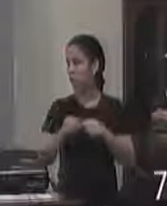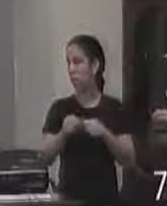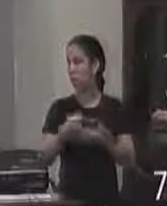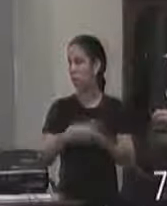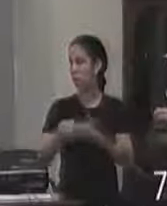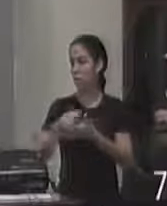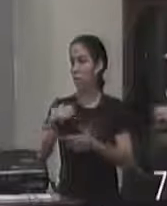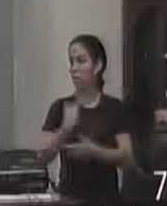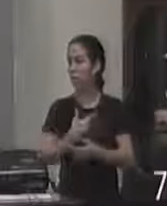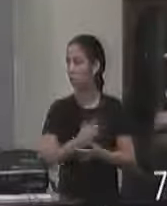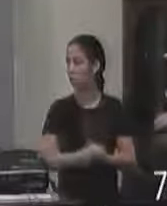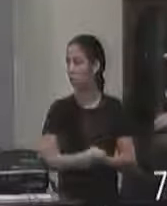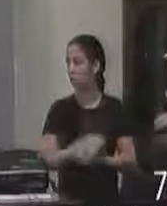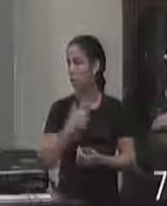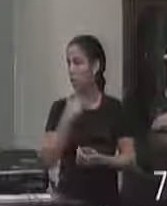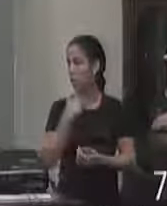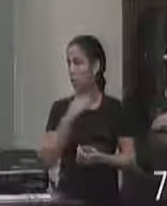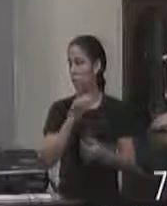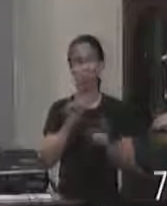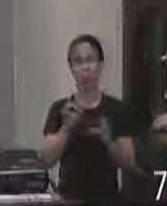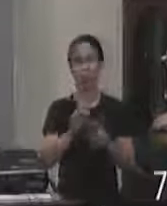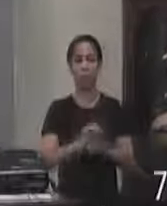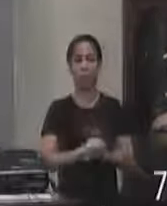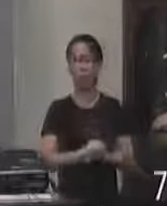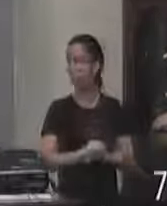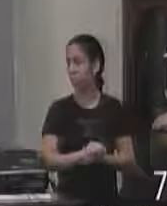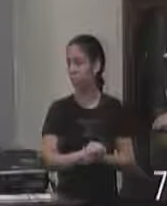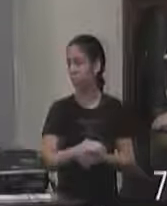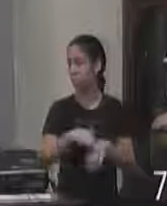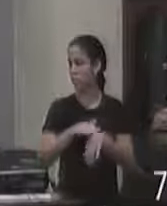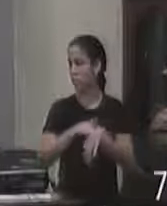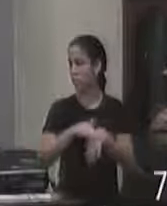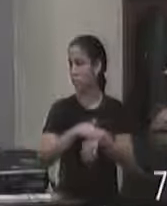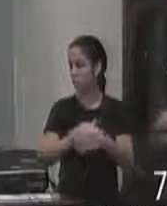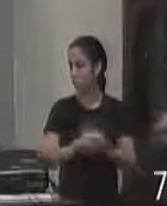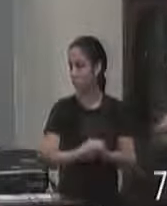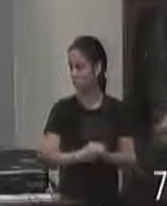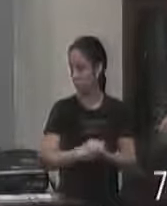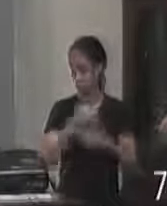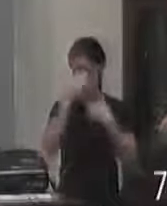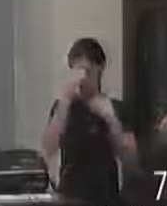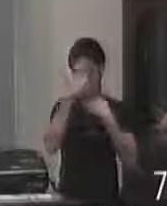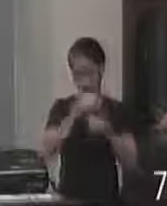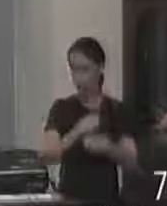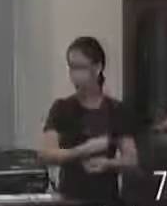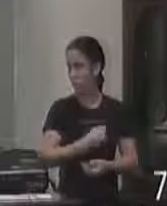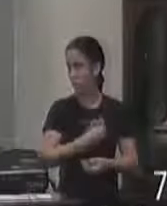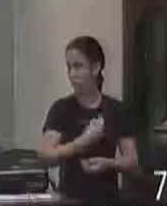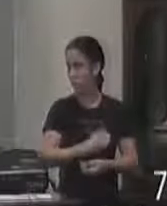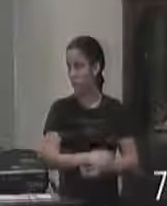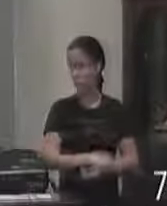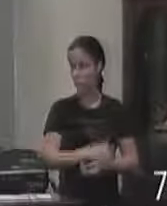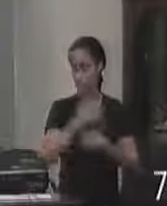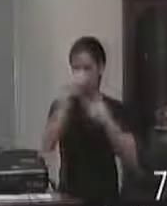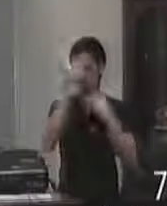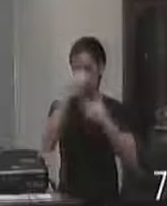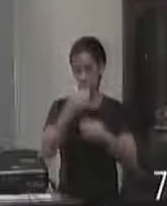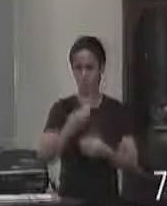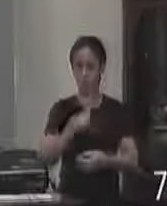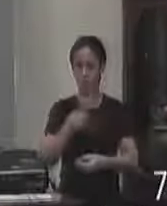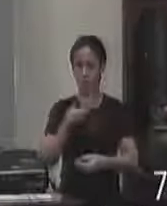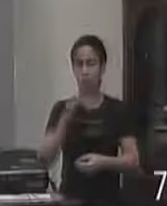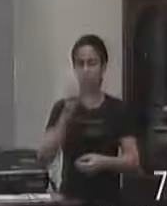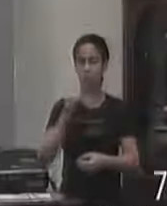obrigação nossa não pode ficar somente em conversa e em discurso muito obrigado pela presença da senhora muito obrigado Beto